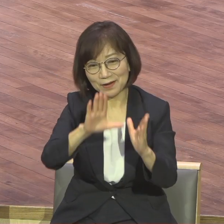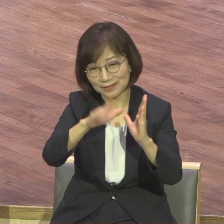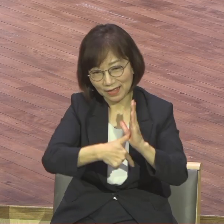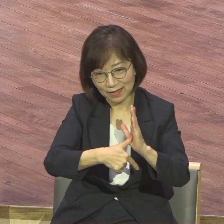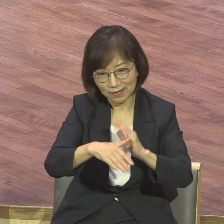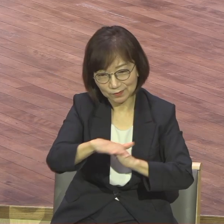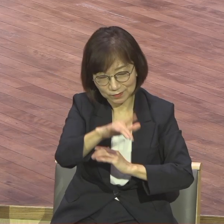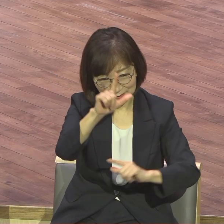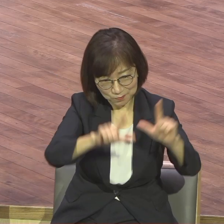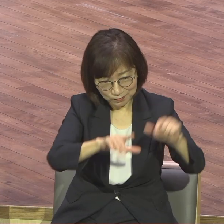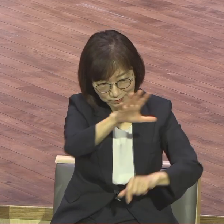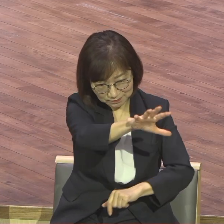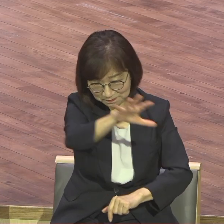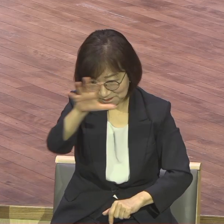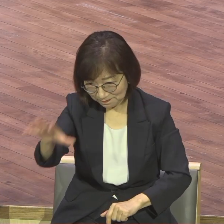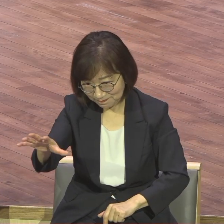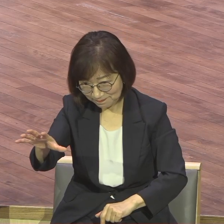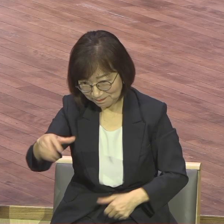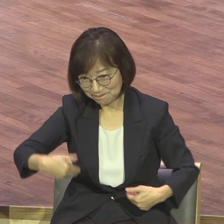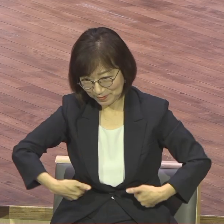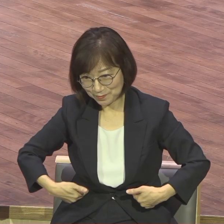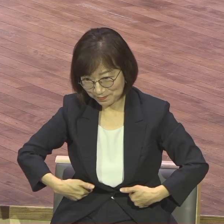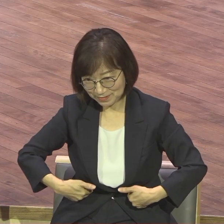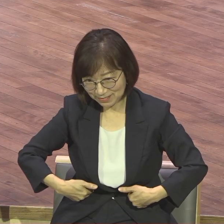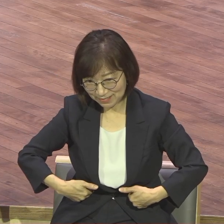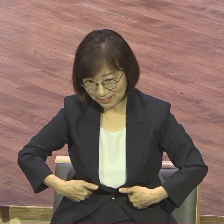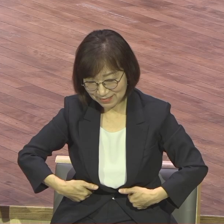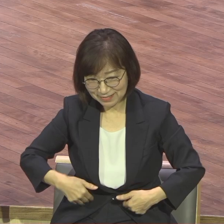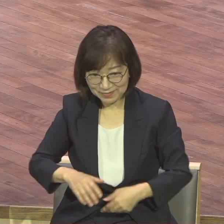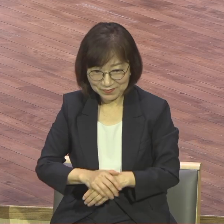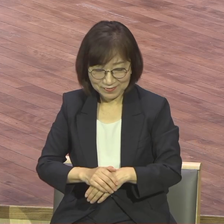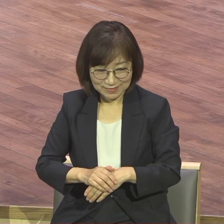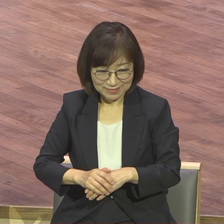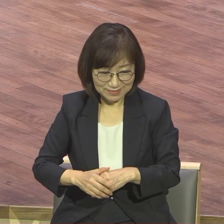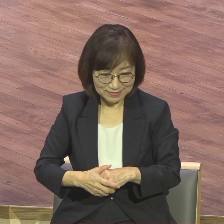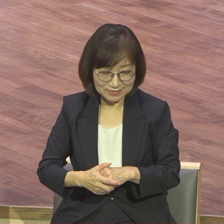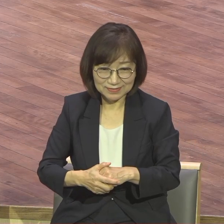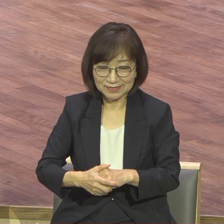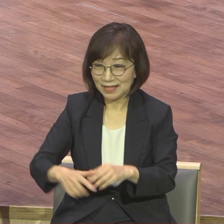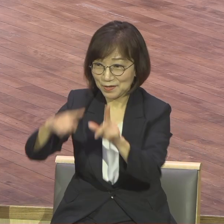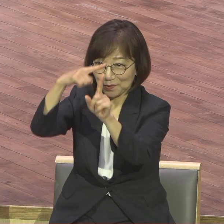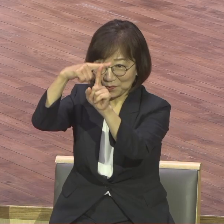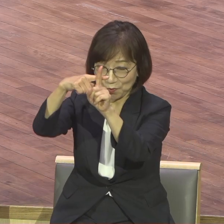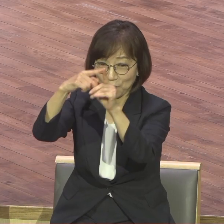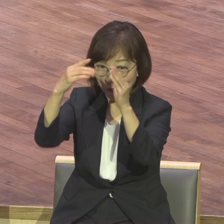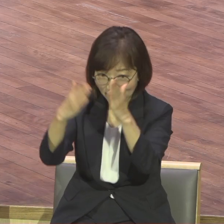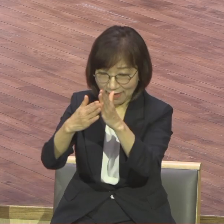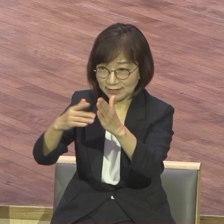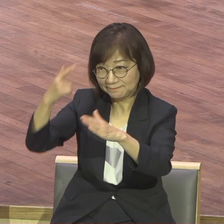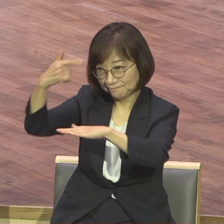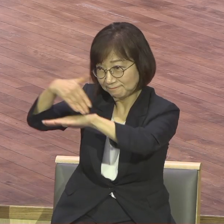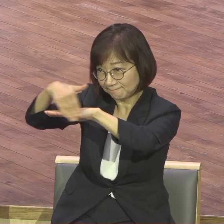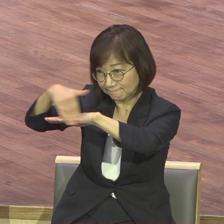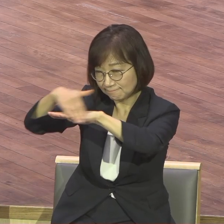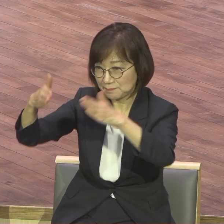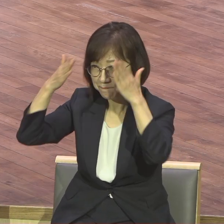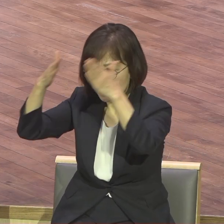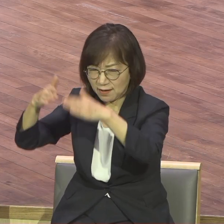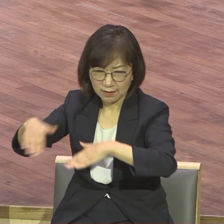것입니다 우리 모습이 교회가 나아가는 방향에 완전 원인성 되어서 움직이는 이런